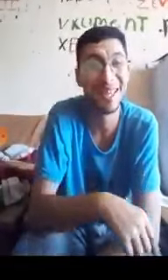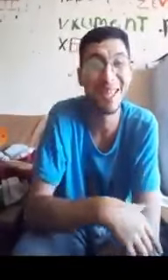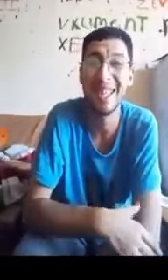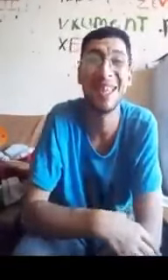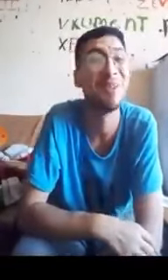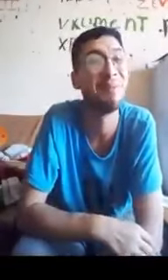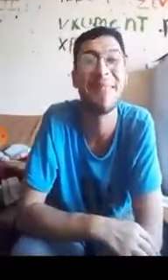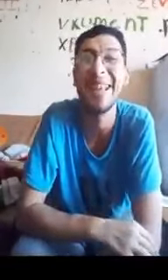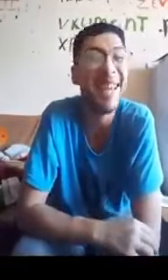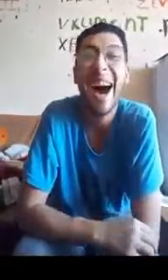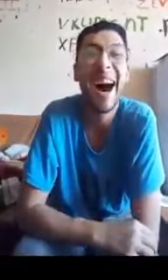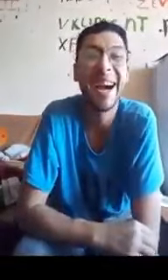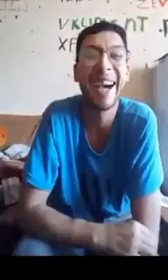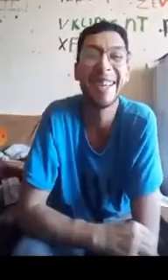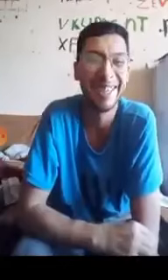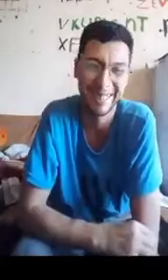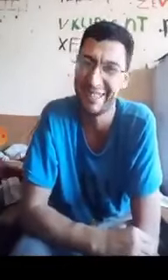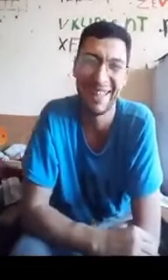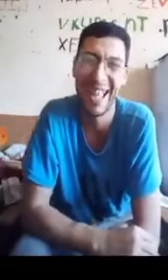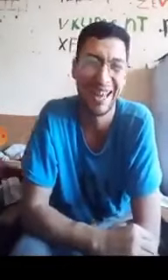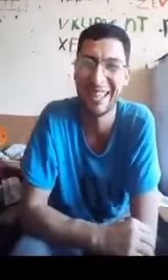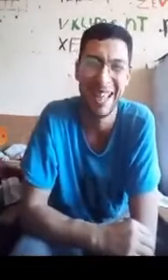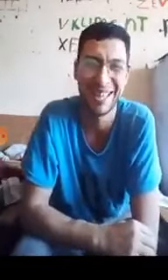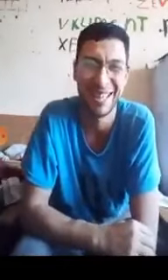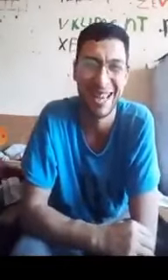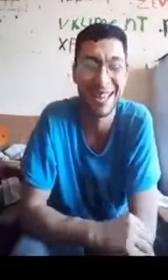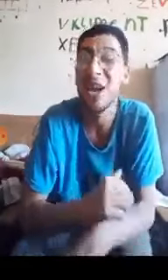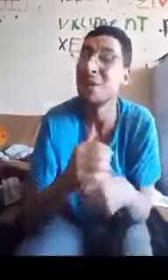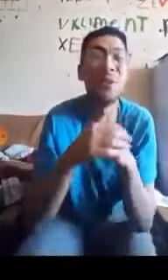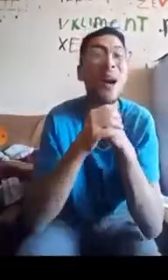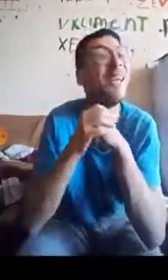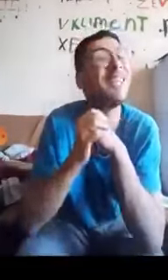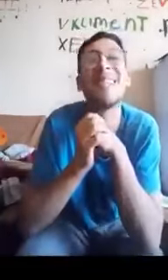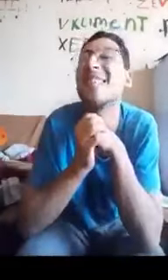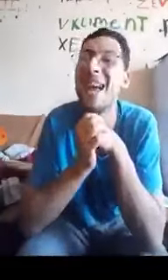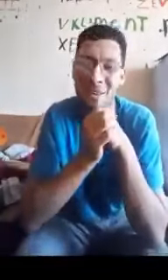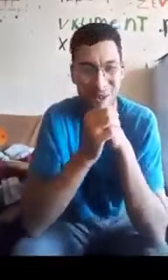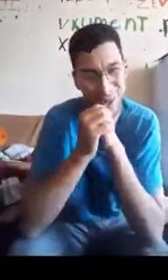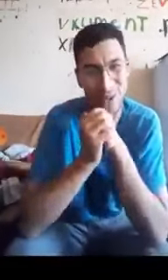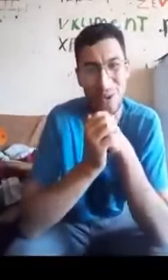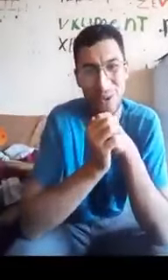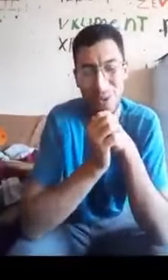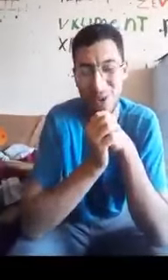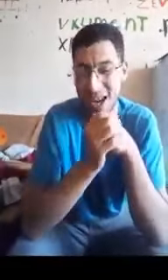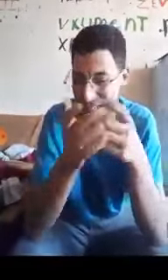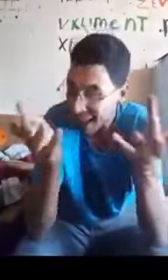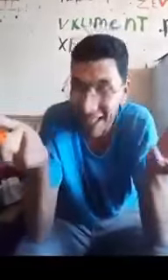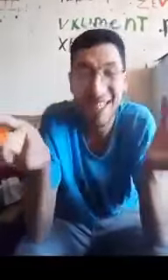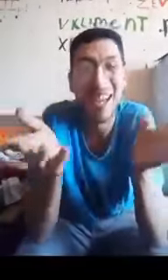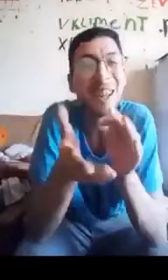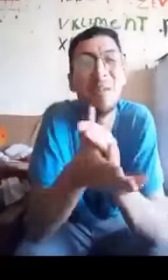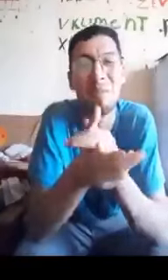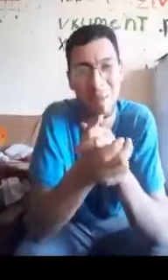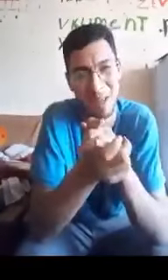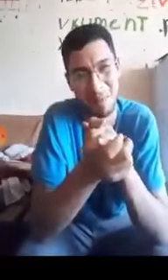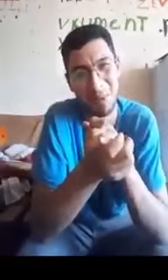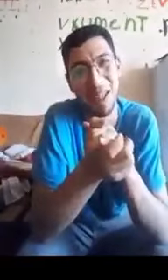ki, yetim tək, ağarır dişləri tək-tək, güya içdən gülürür kək, heç alınmır bu da